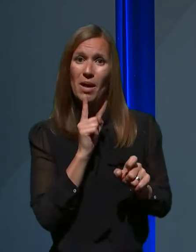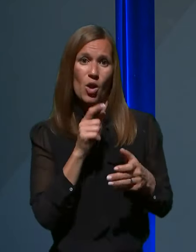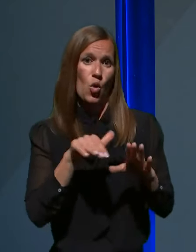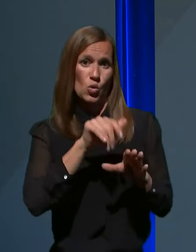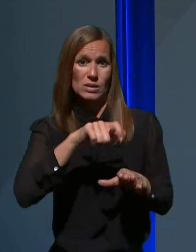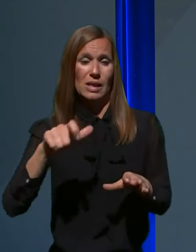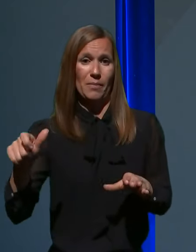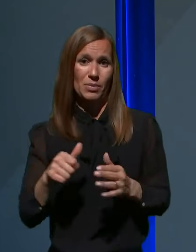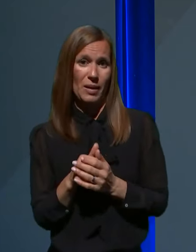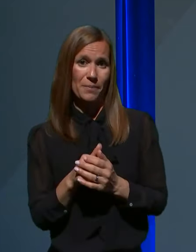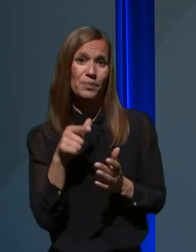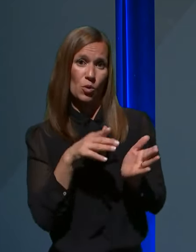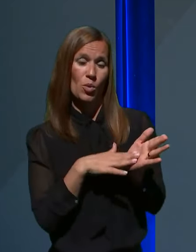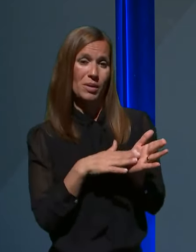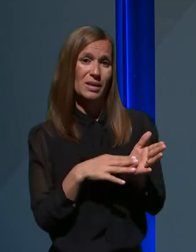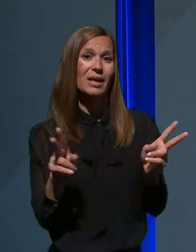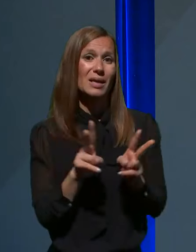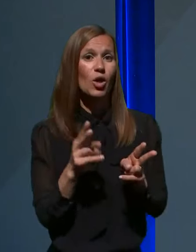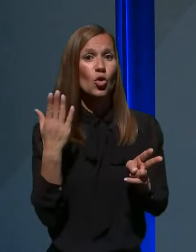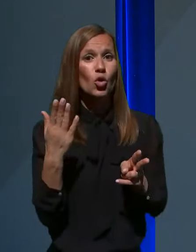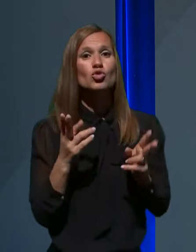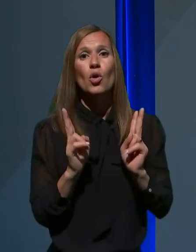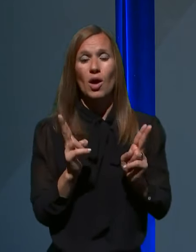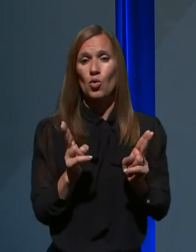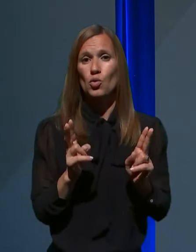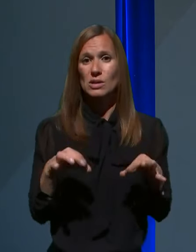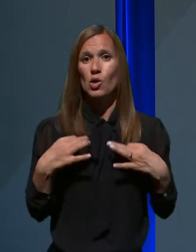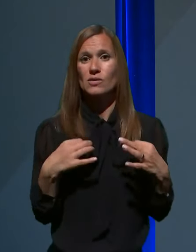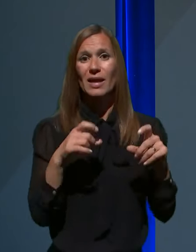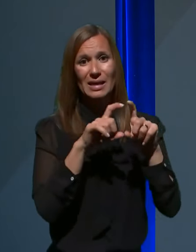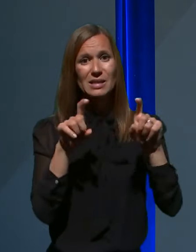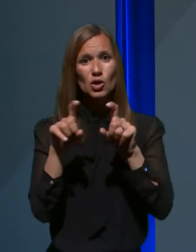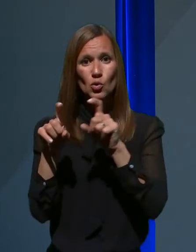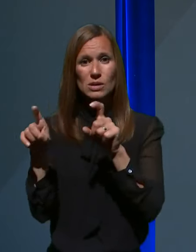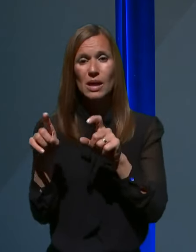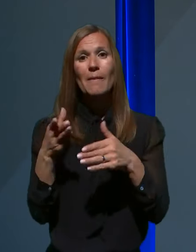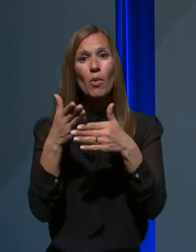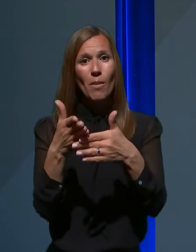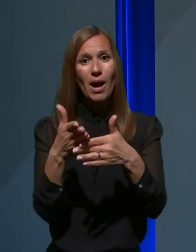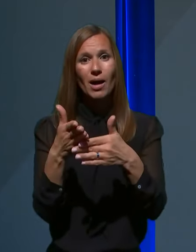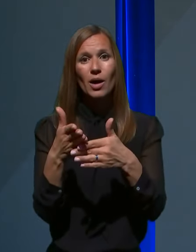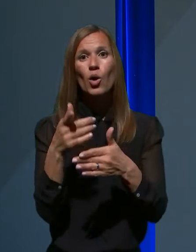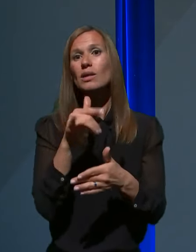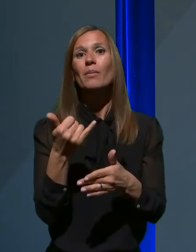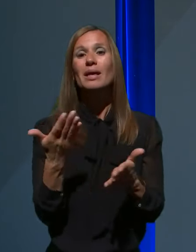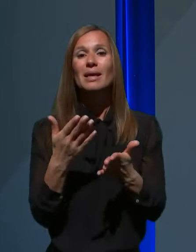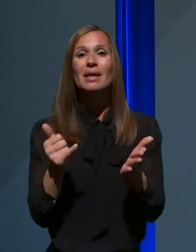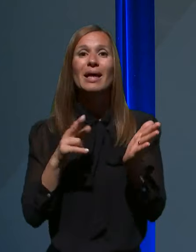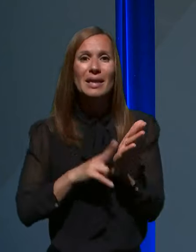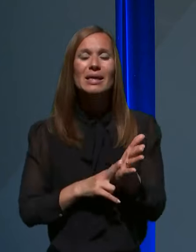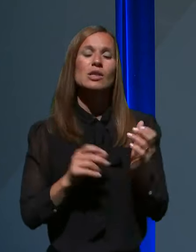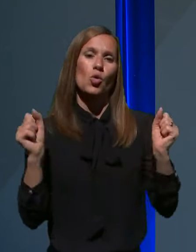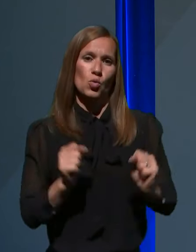pravi, kratkoročno tu lahko zdravstvene institucije pomagajo, tam, kjer je res huda